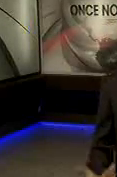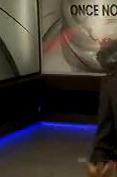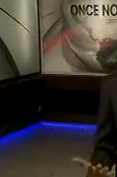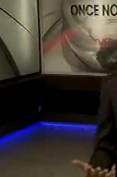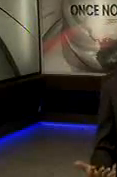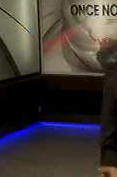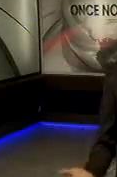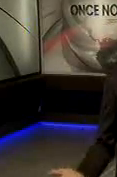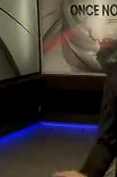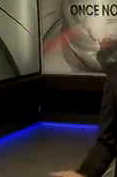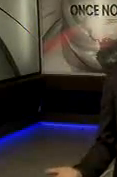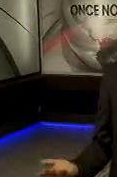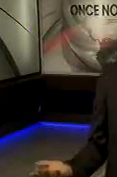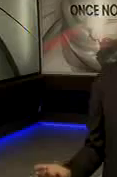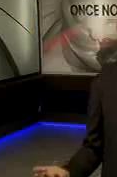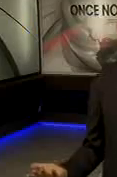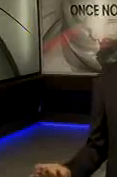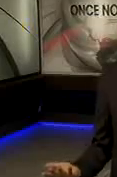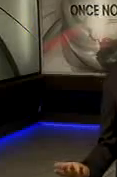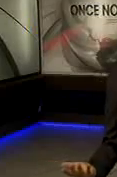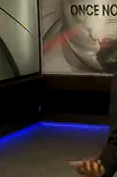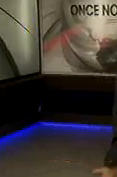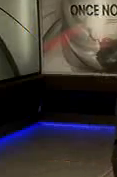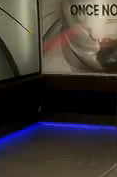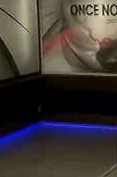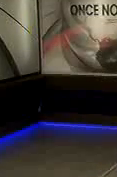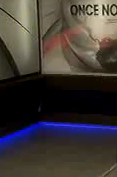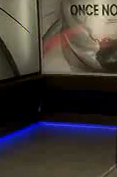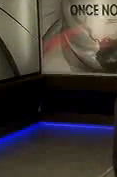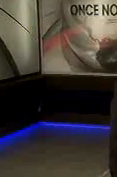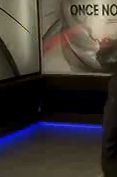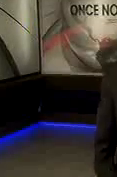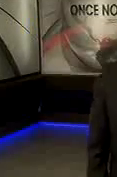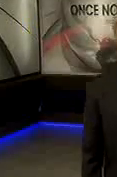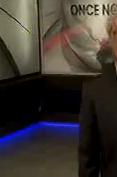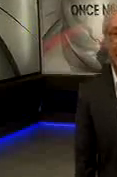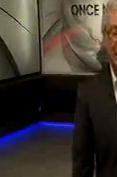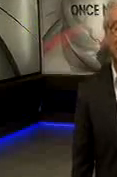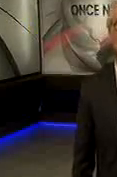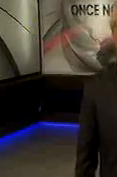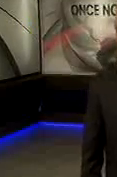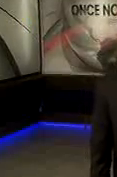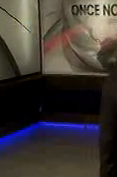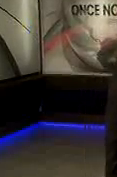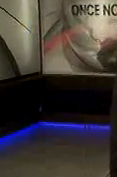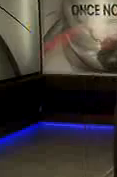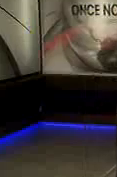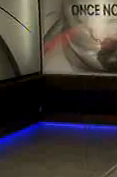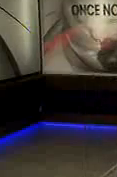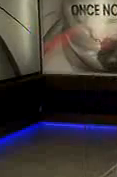más movida En fin, bueno, a ver qué le parece Son de esos asuntos que siempre están en la mesa Por lo pronto aquí andamos Agradeciéndole profundamente En nombre de todos los que hacen posible